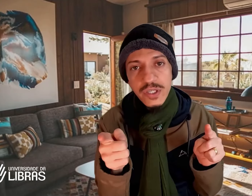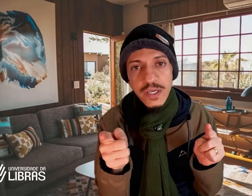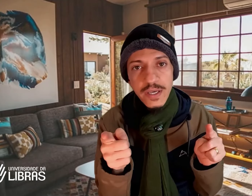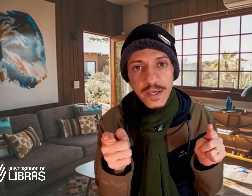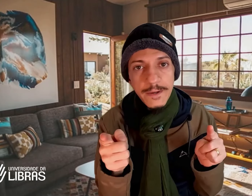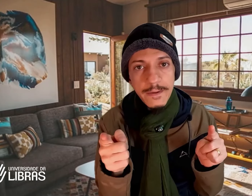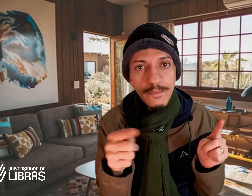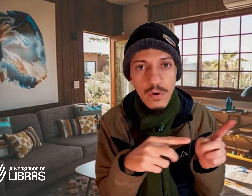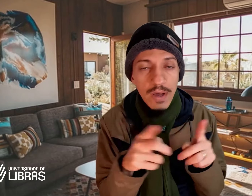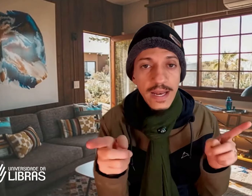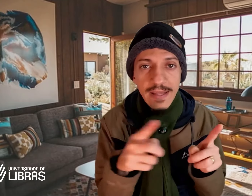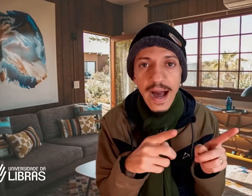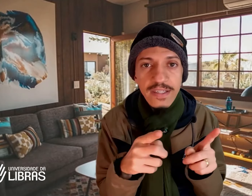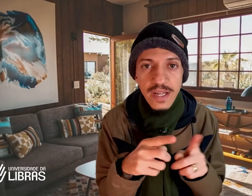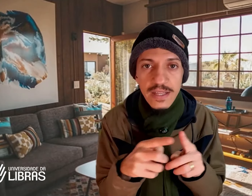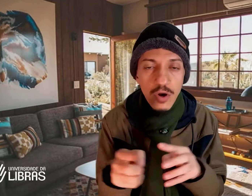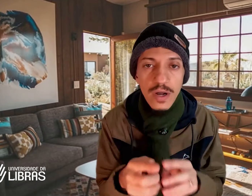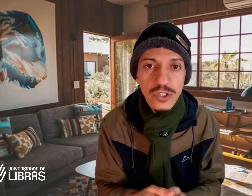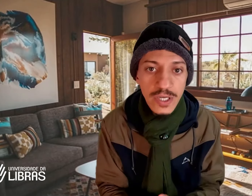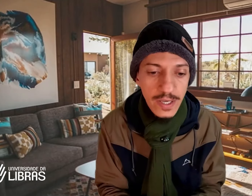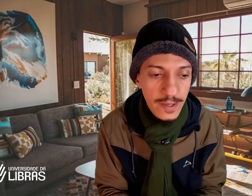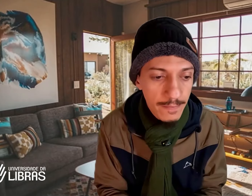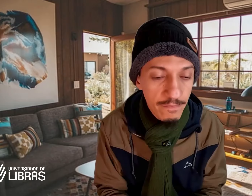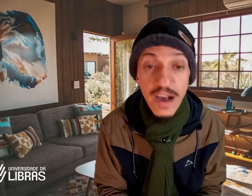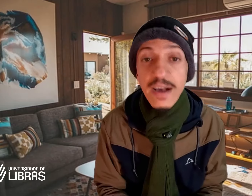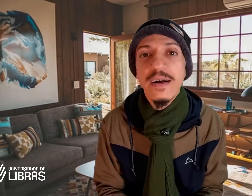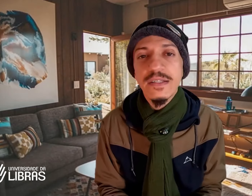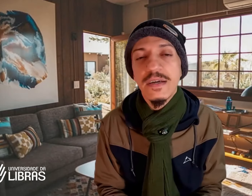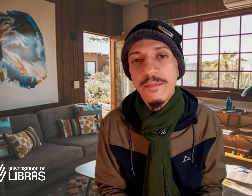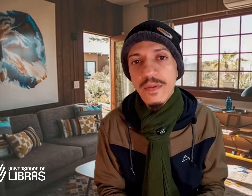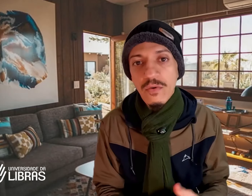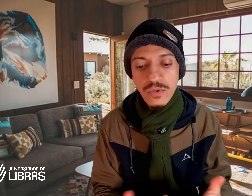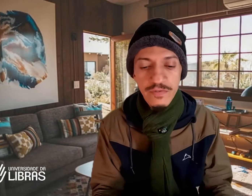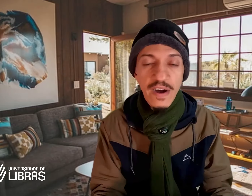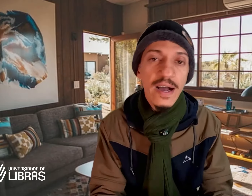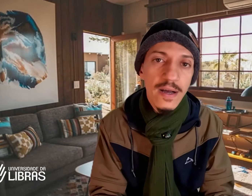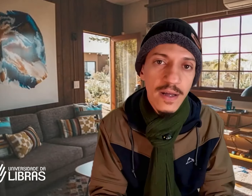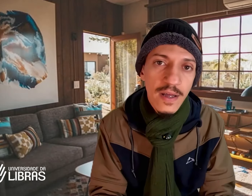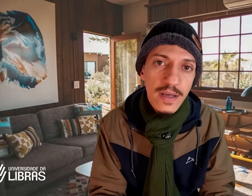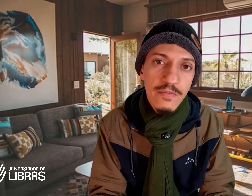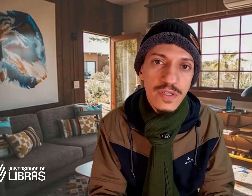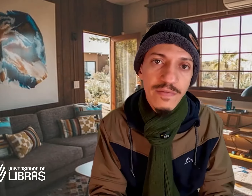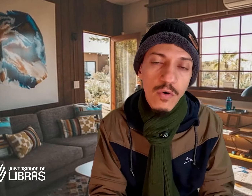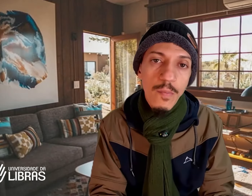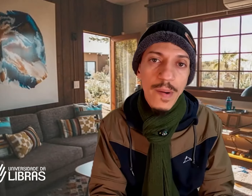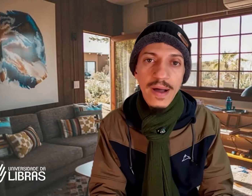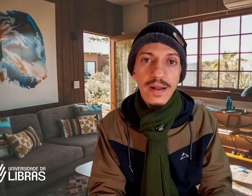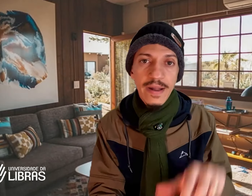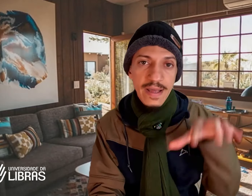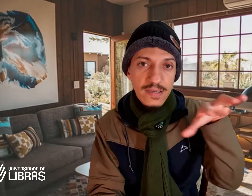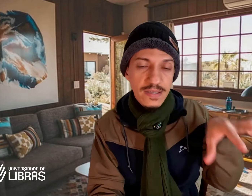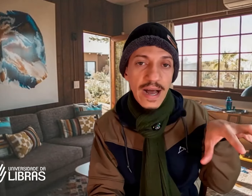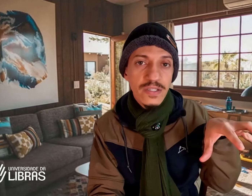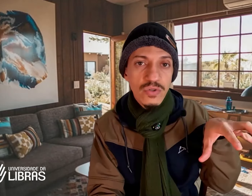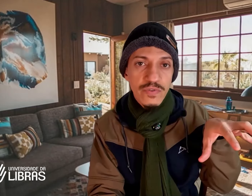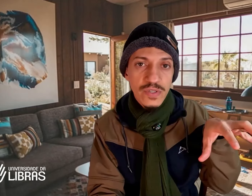localidade, na troca de vacância ou de vaga que você vai ocupar naquela cidade onde você